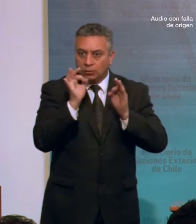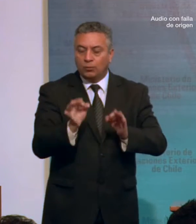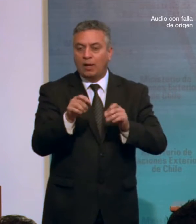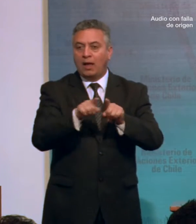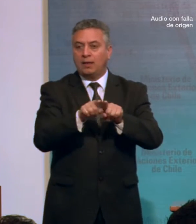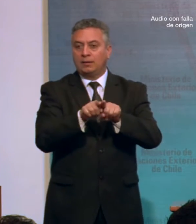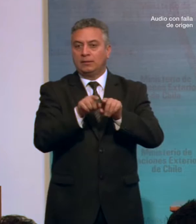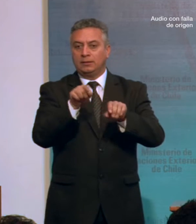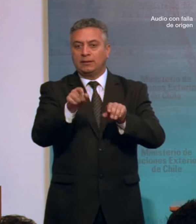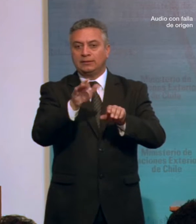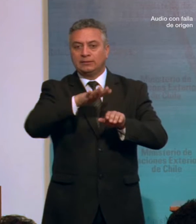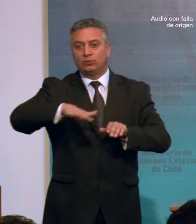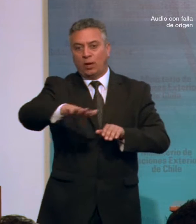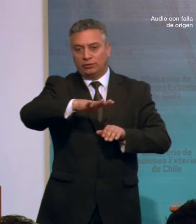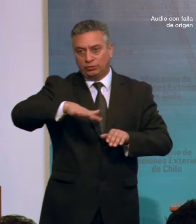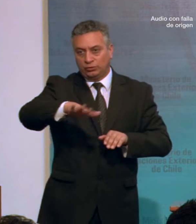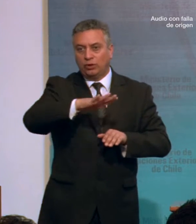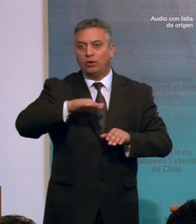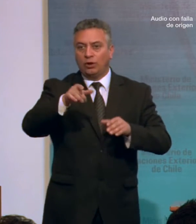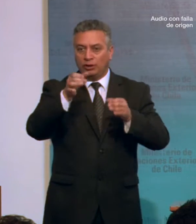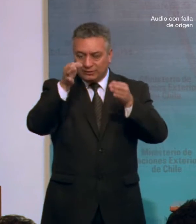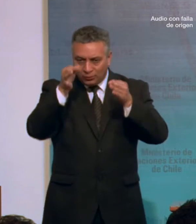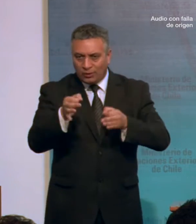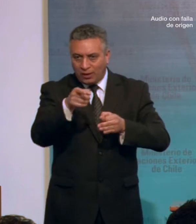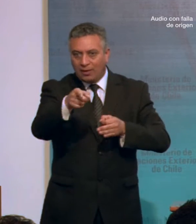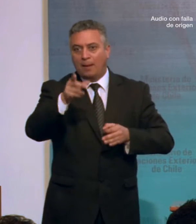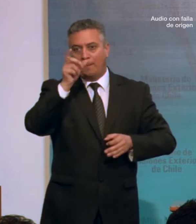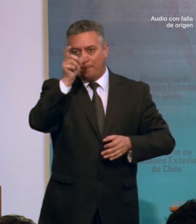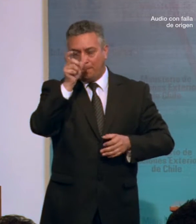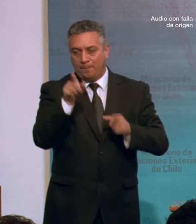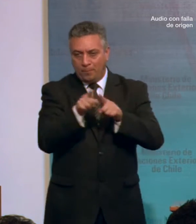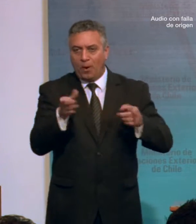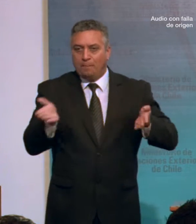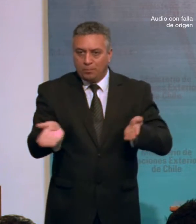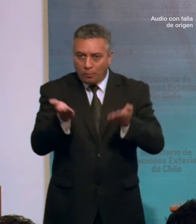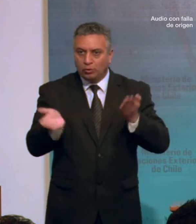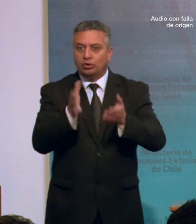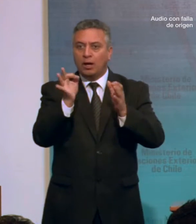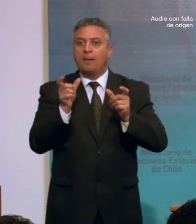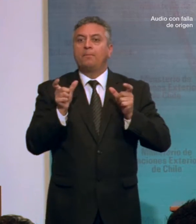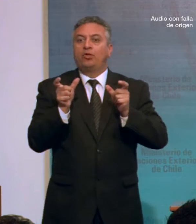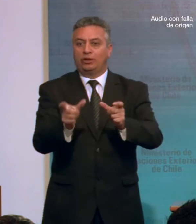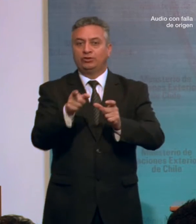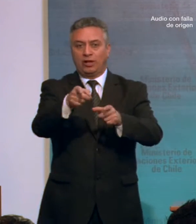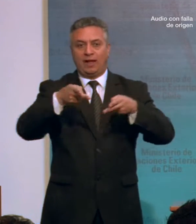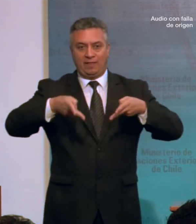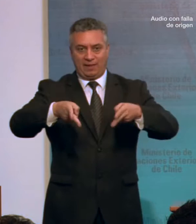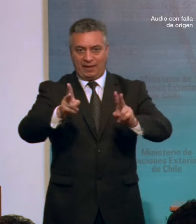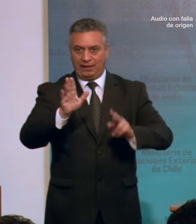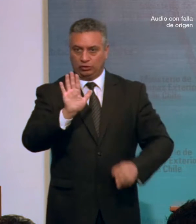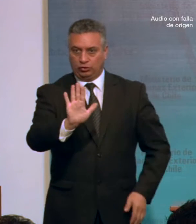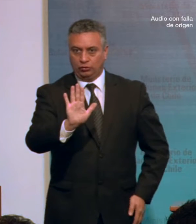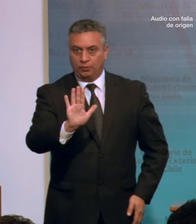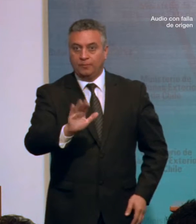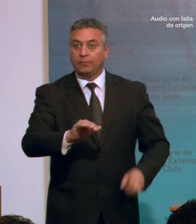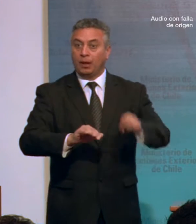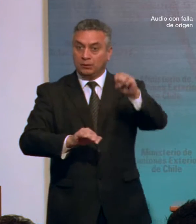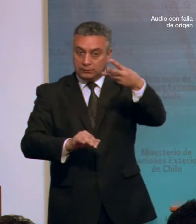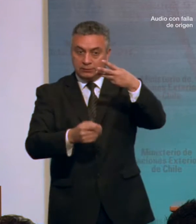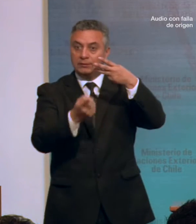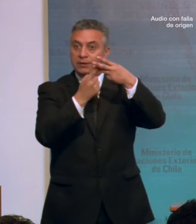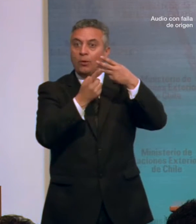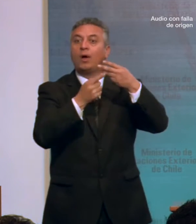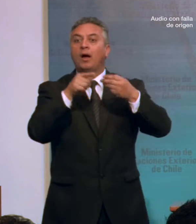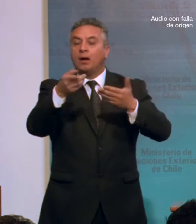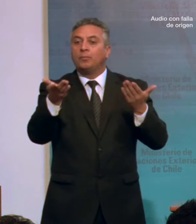social de las personas en situación de discapacidad, así como la promoción y protección de sus derechos. En tercer lugar, porque